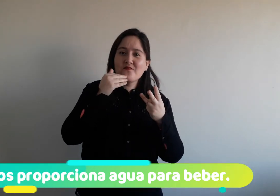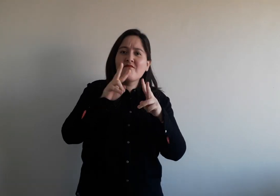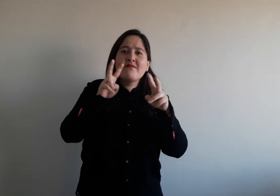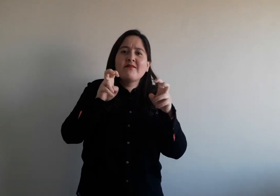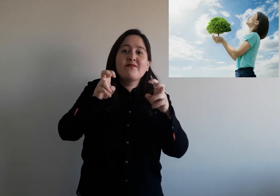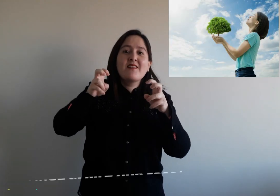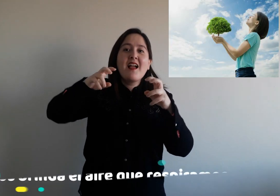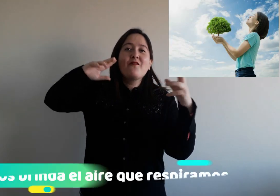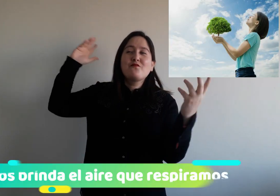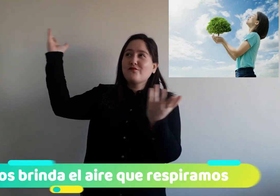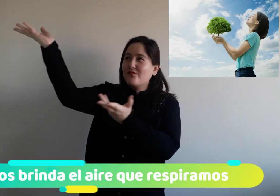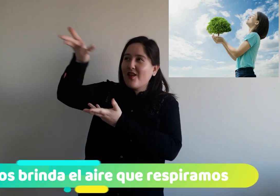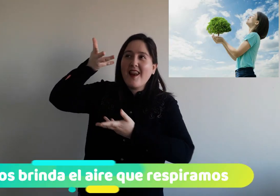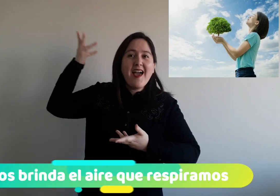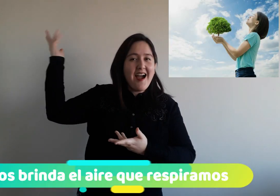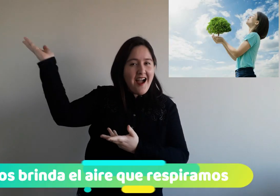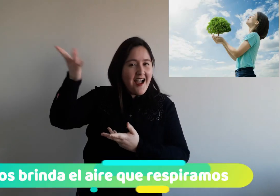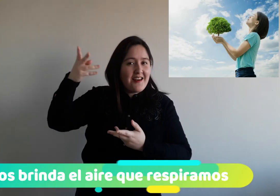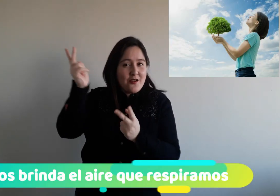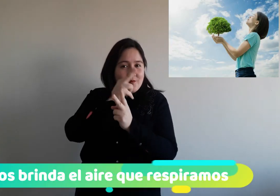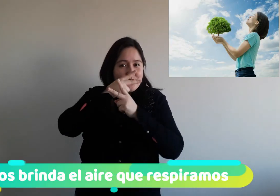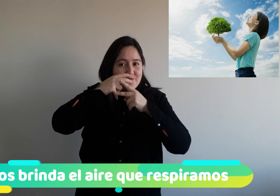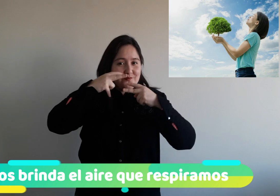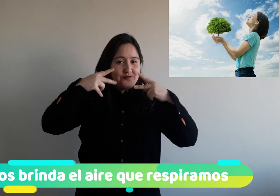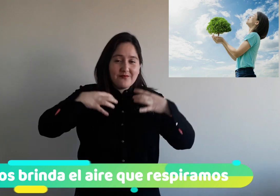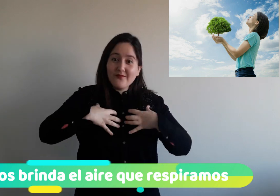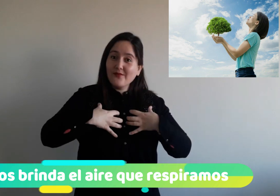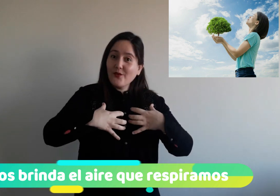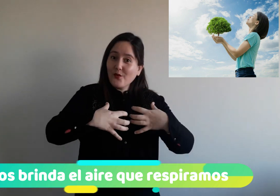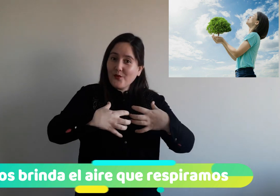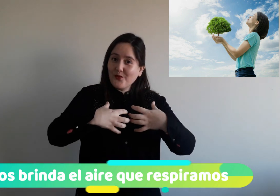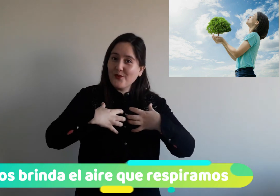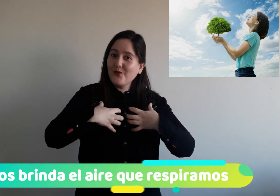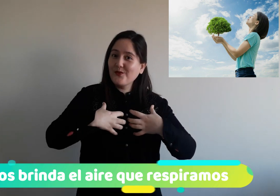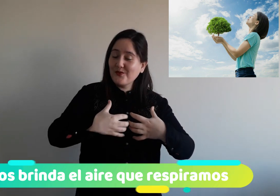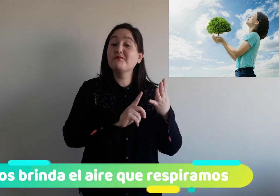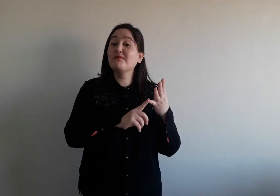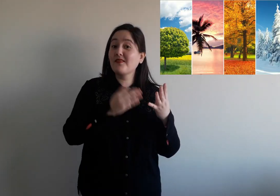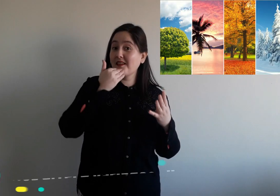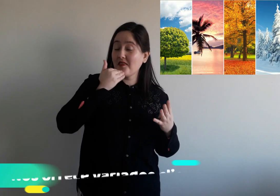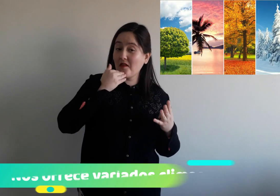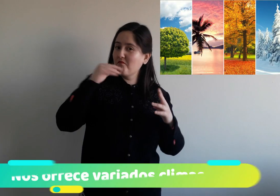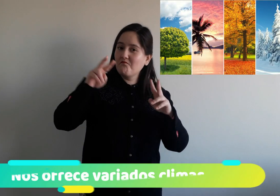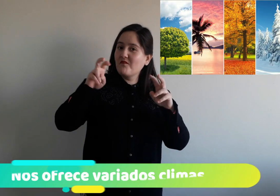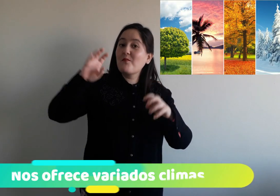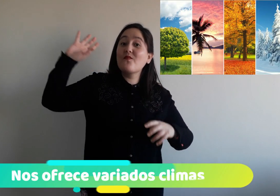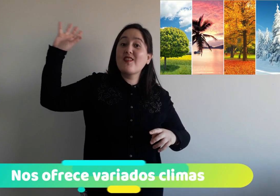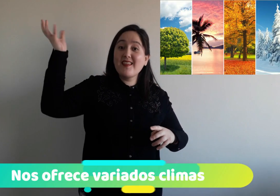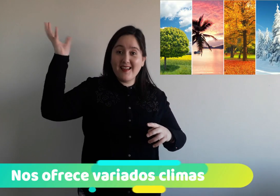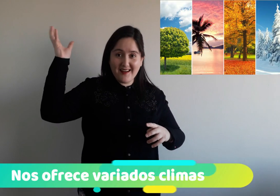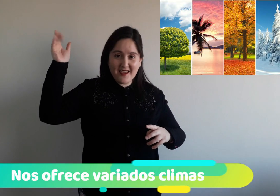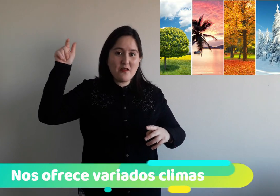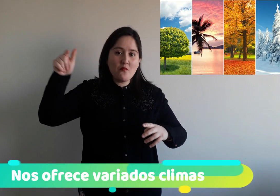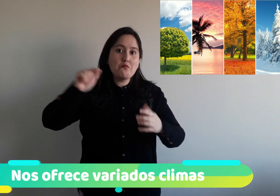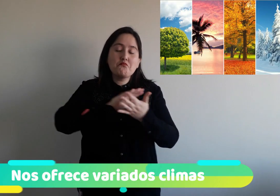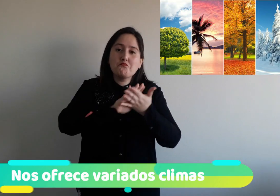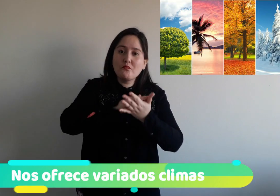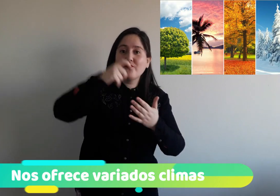Además, el medioambiente nos entrega el aire para respirar. Y también nos ofrece